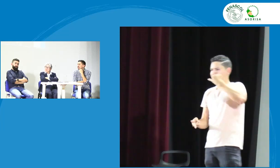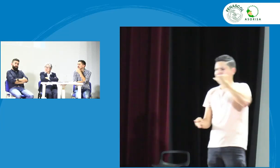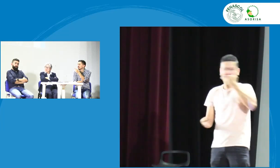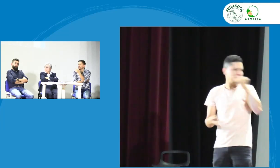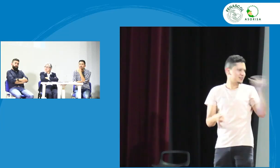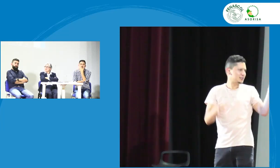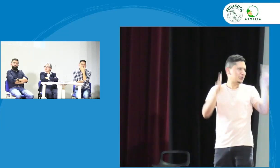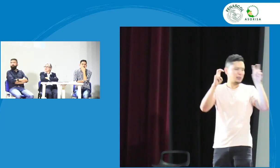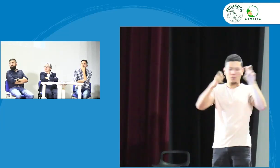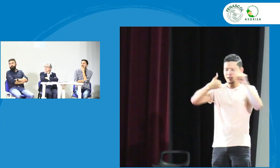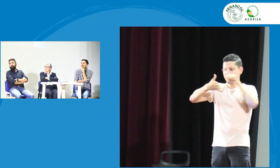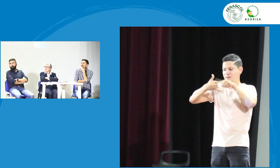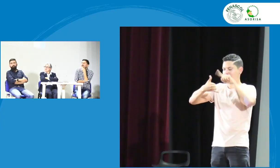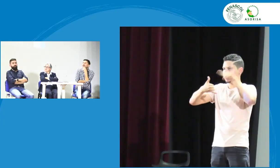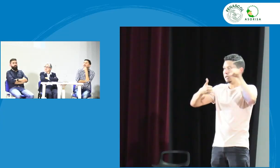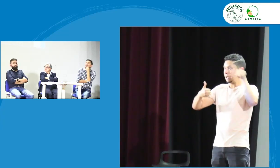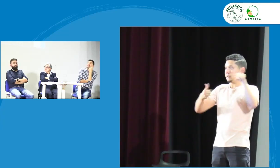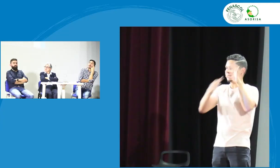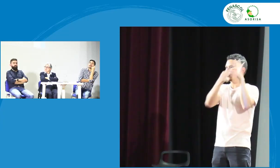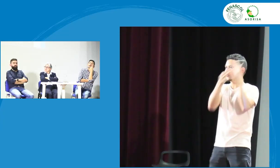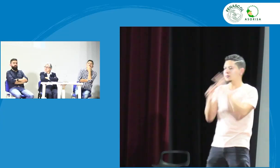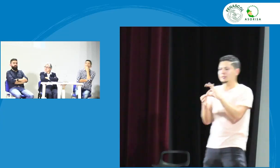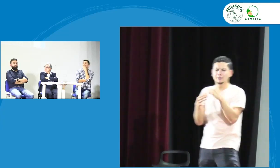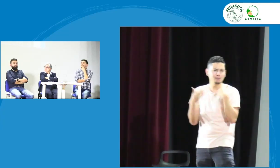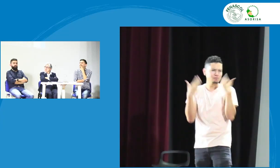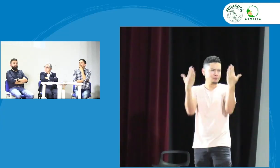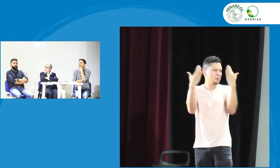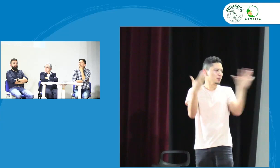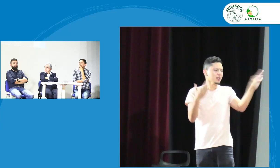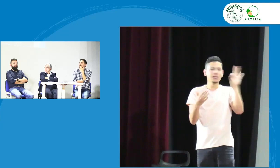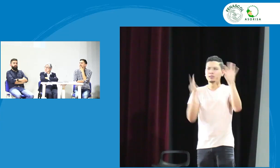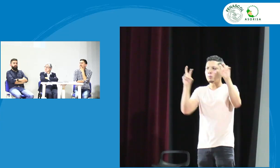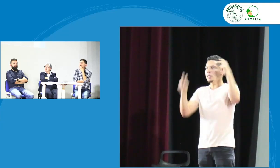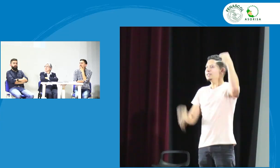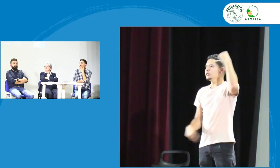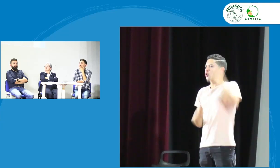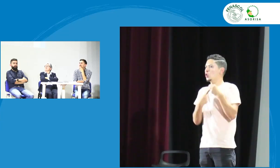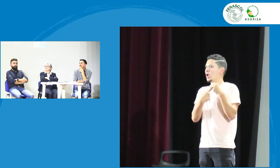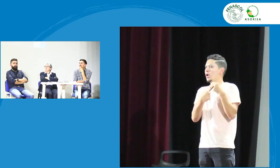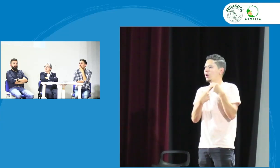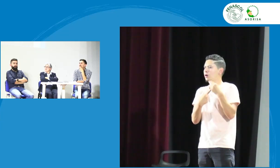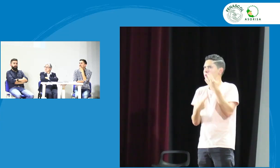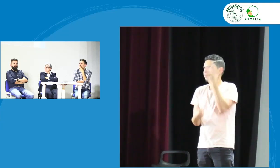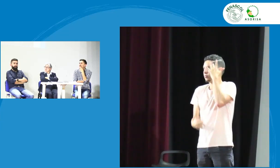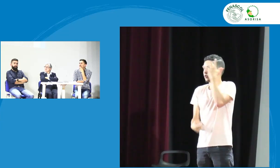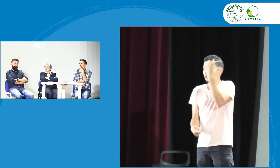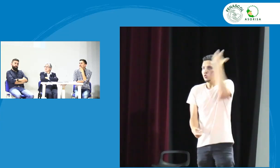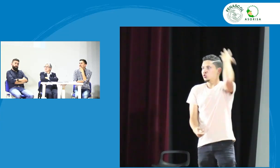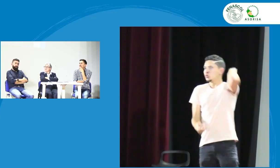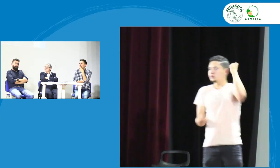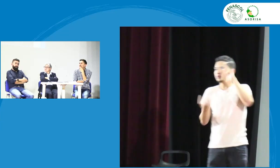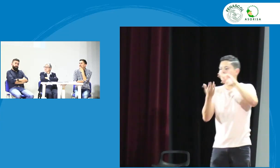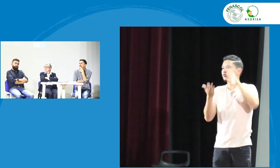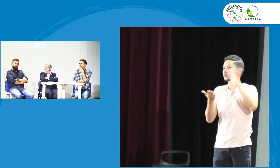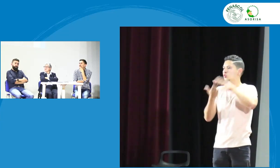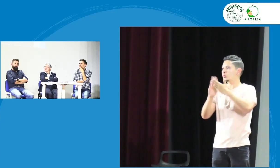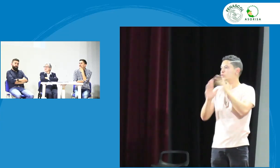promoción de estos contenidos y para Jesús frente a esa encuesta de caracterización creo que